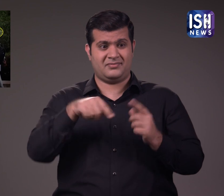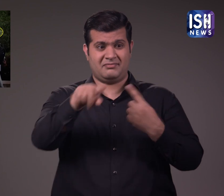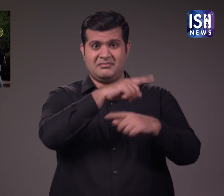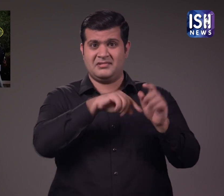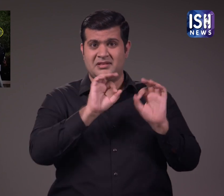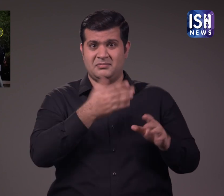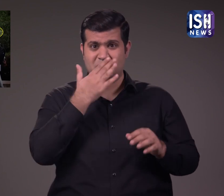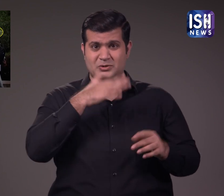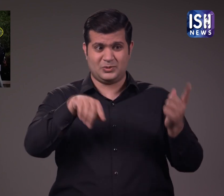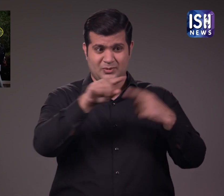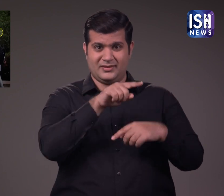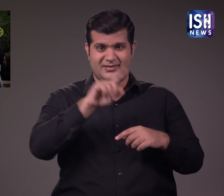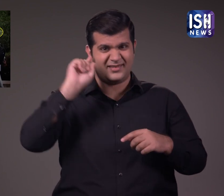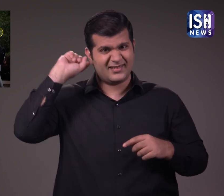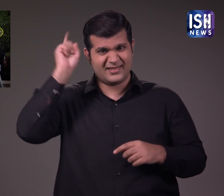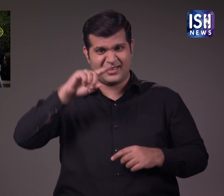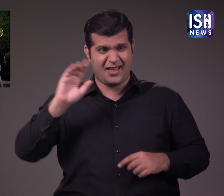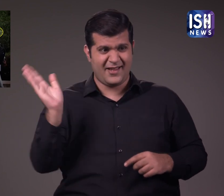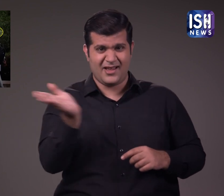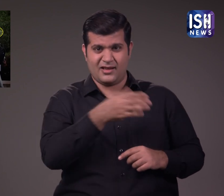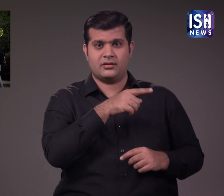इस मामले में एक भी शिकायत नहीं आई है